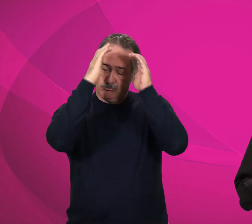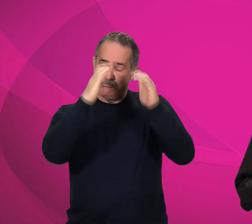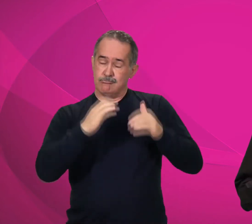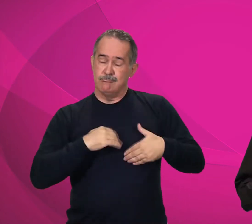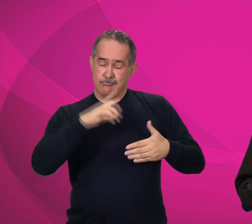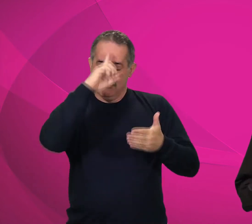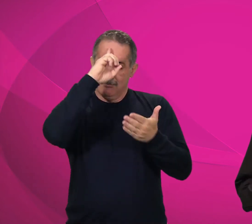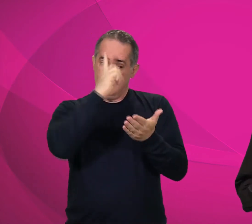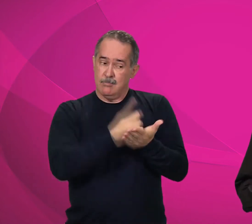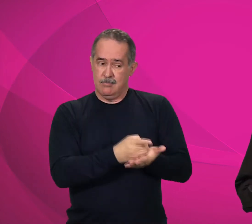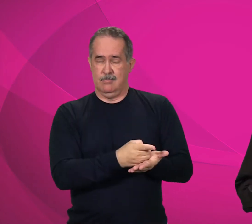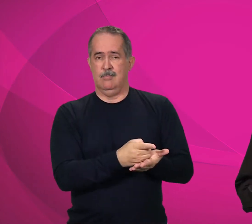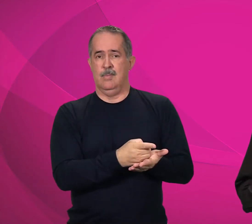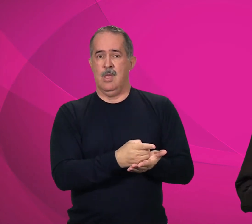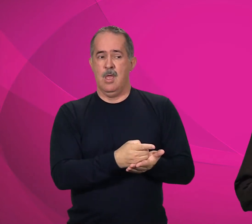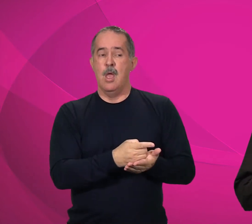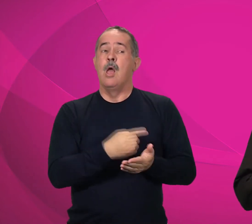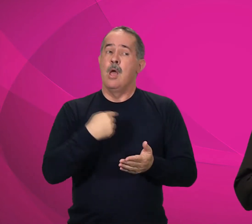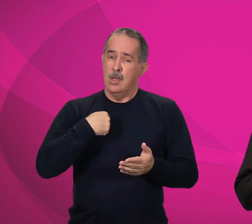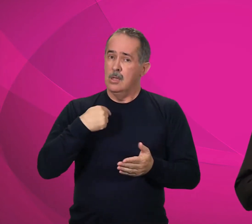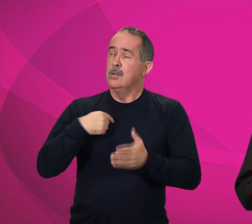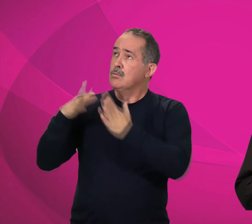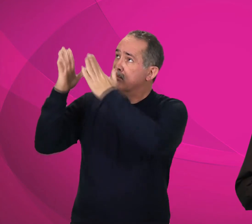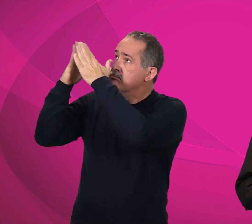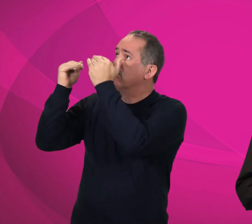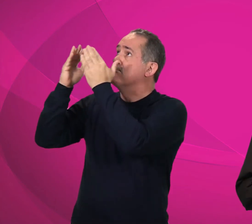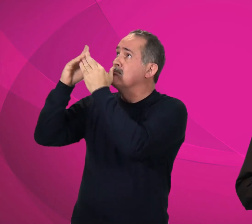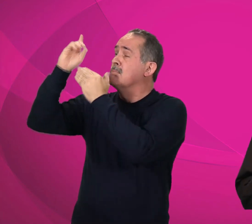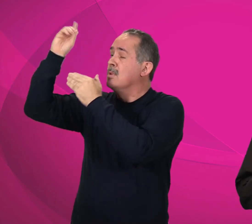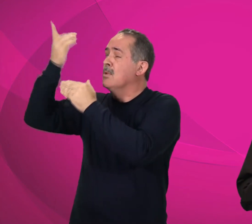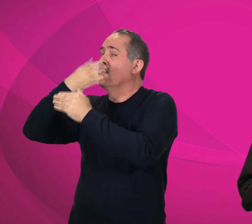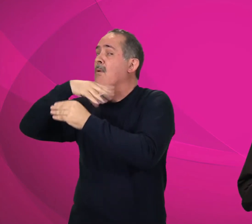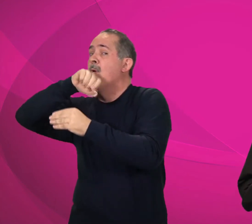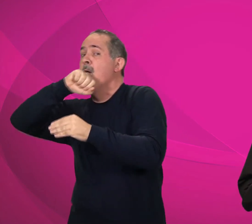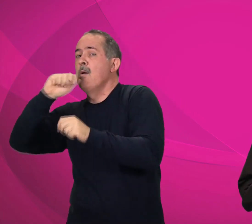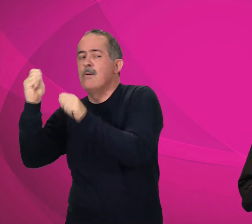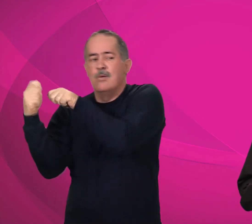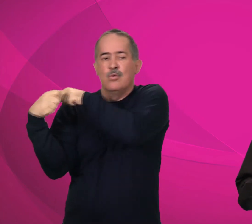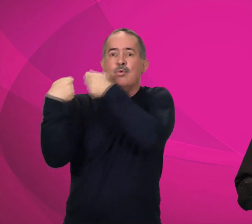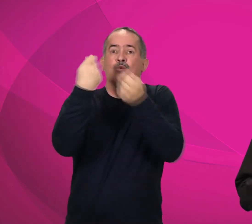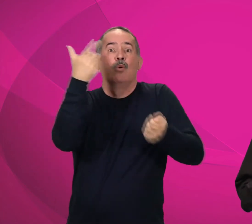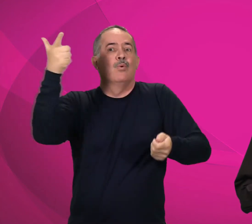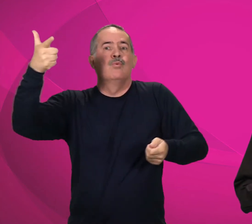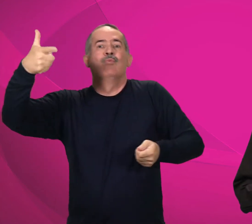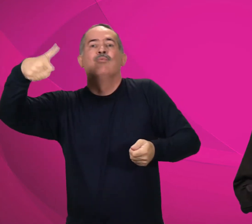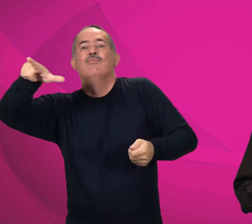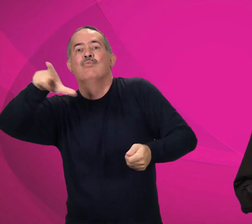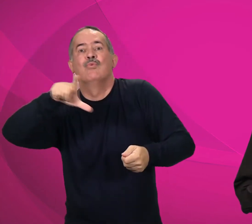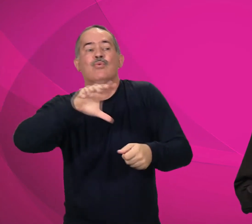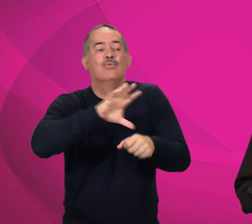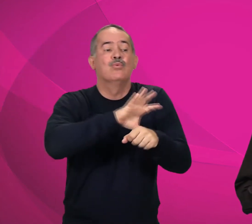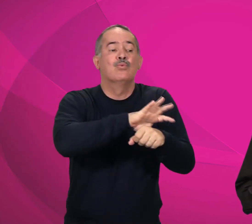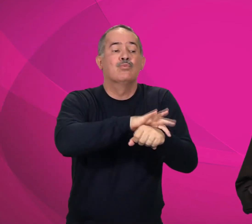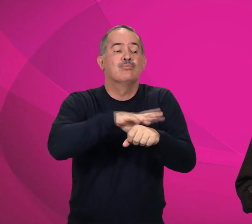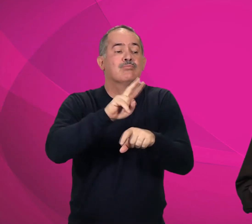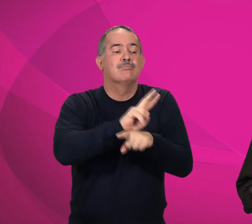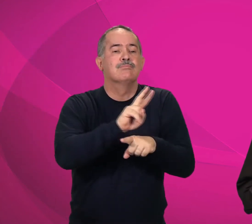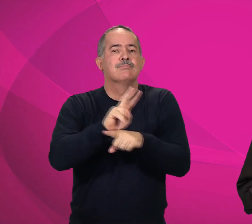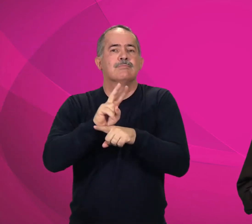meus mandamentos, e eu rogarei ao Pai, e Ele vos dará um outro defensor, para que